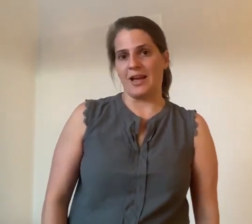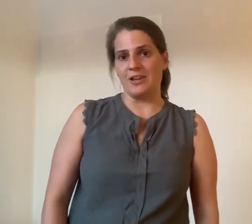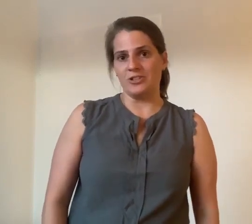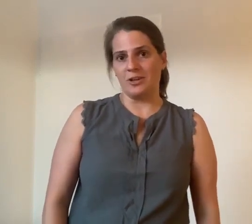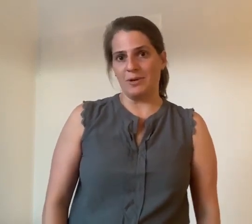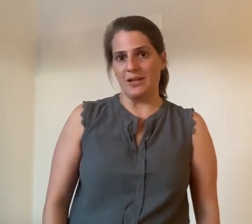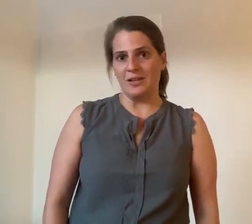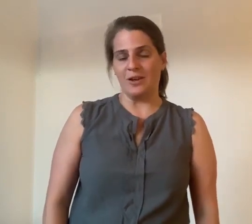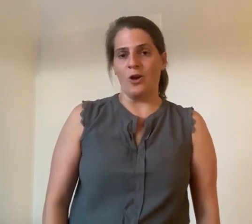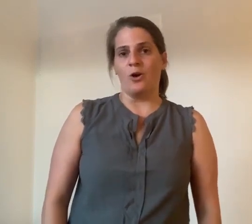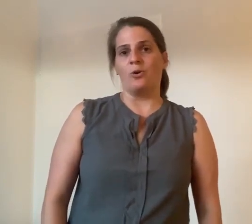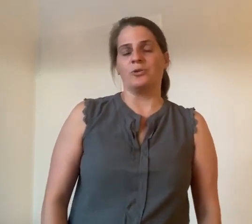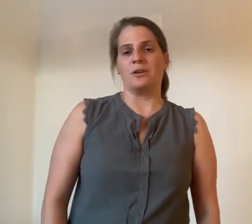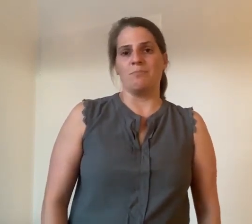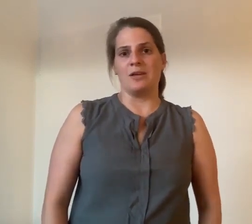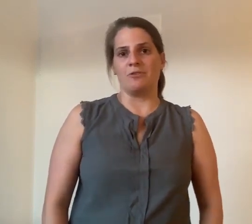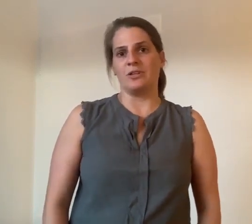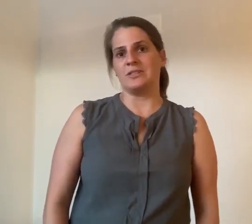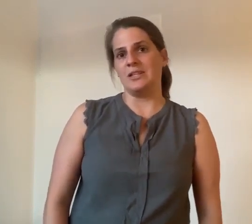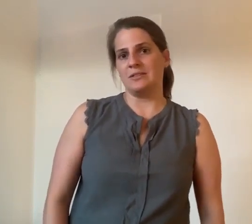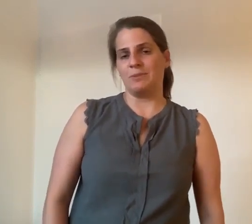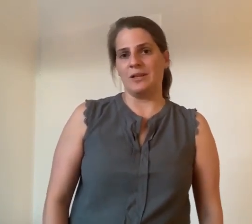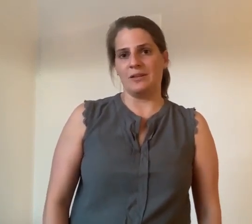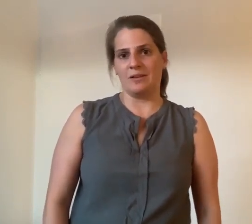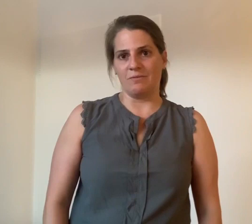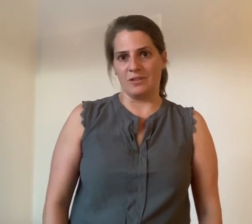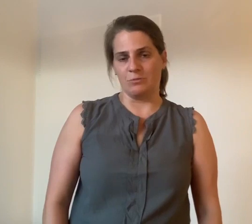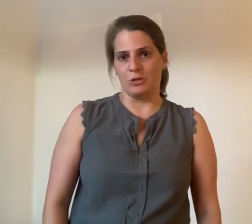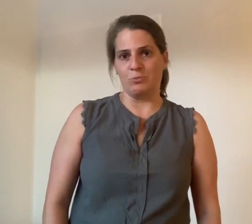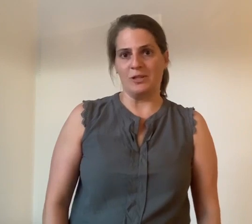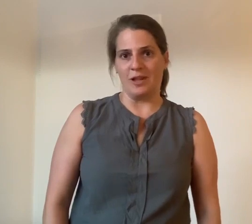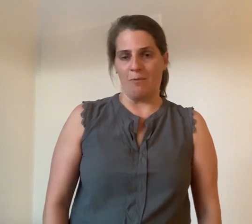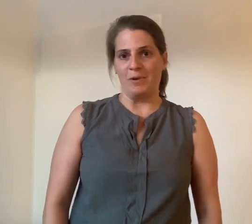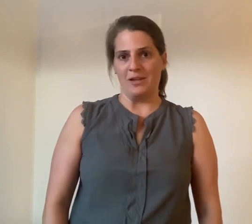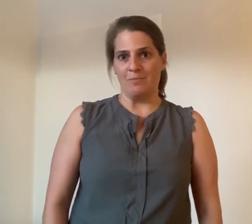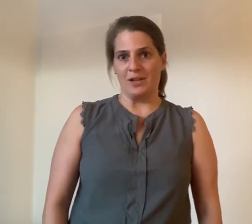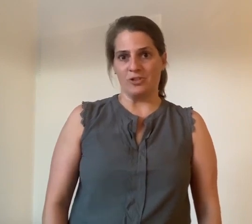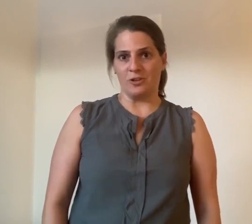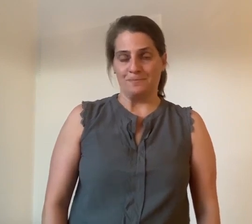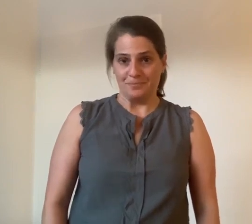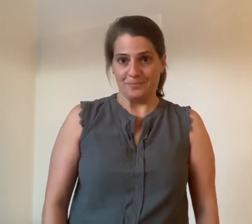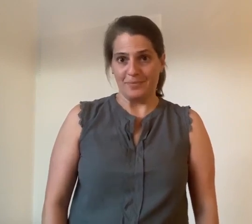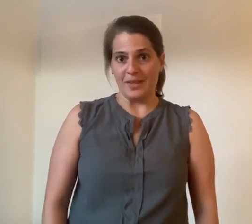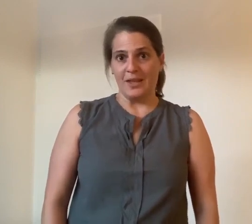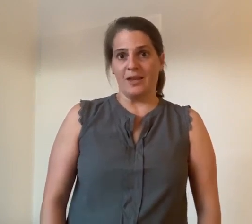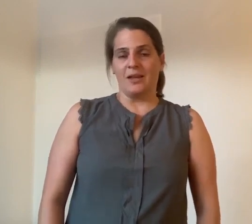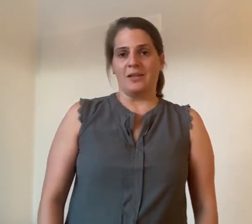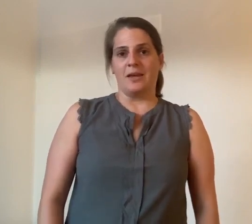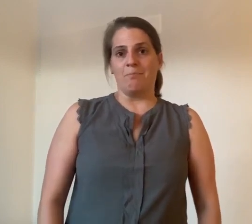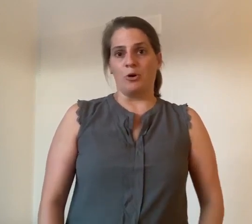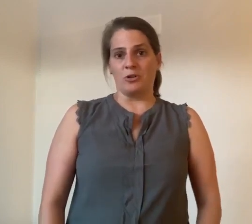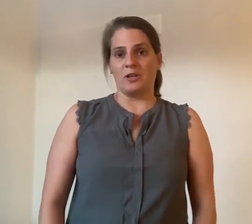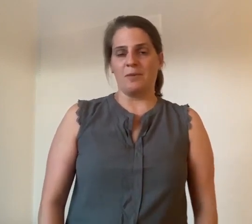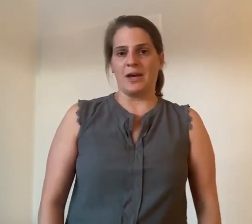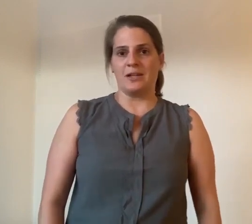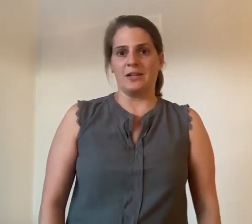geistigen Behinderung oder mehrfachen Sinnesbehinderungen, wie z.B. taubblinde Menschen. Die Portagebärden